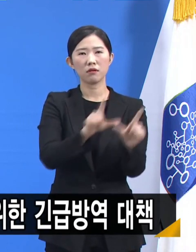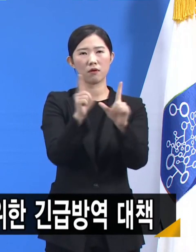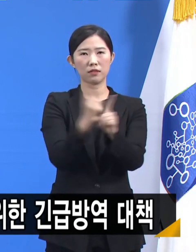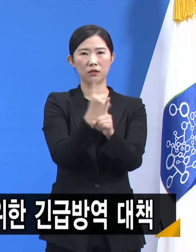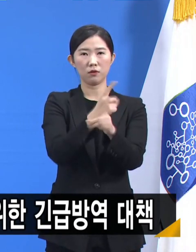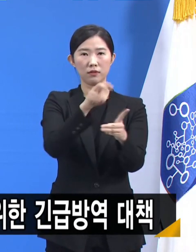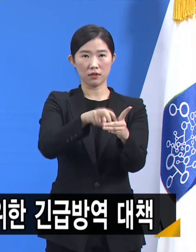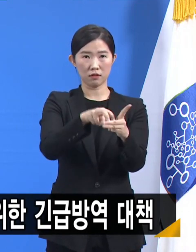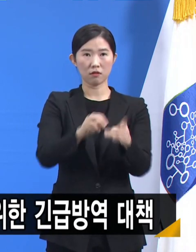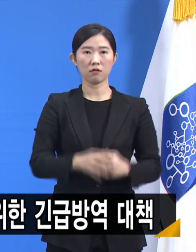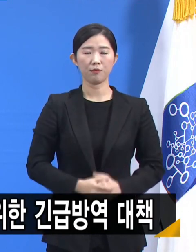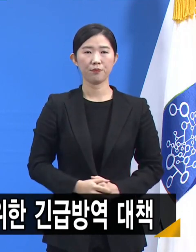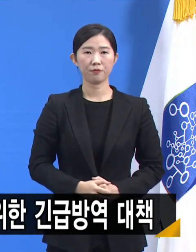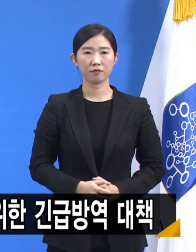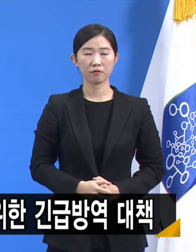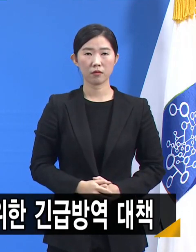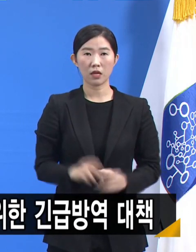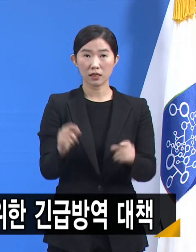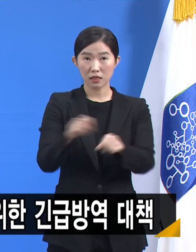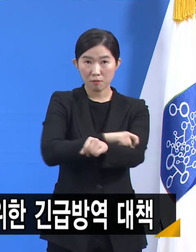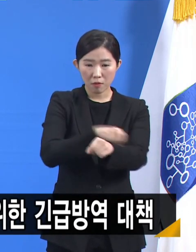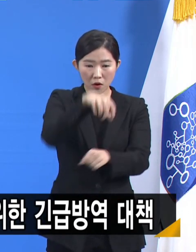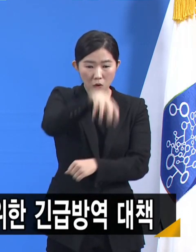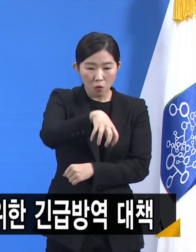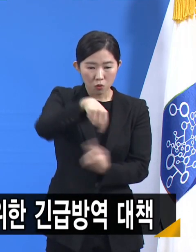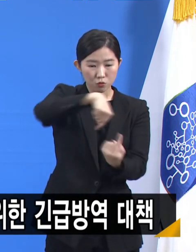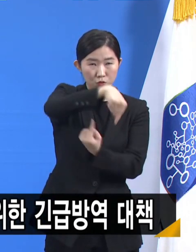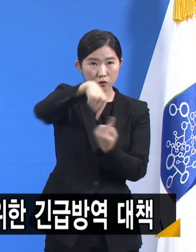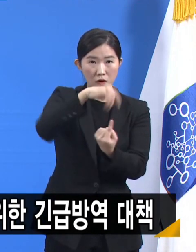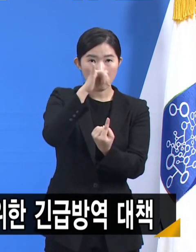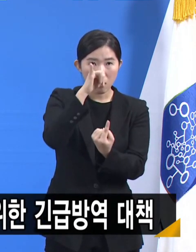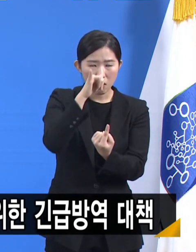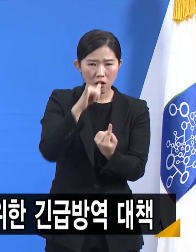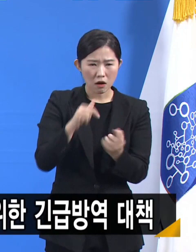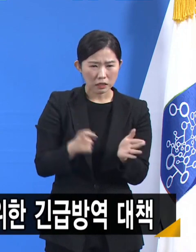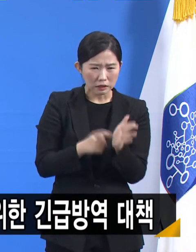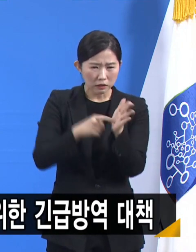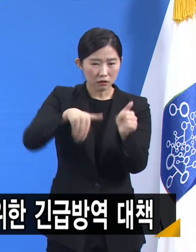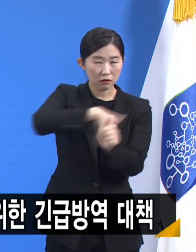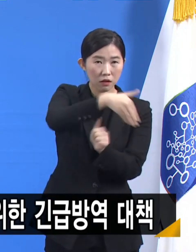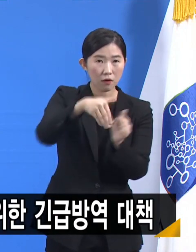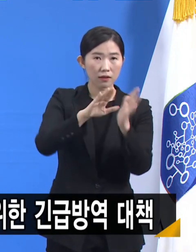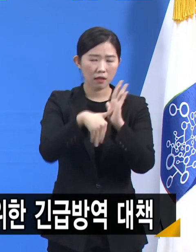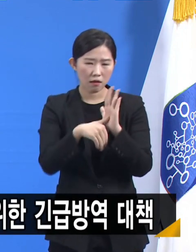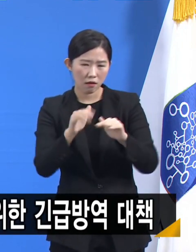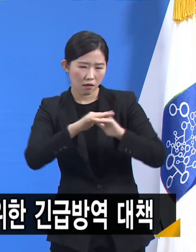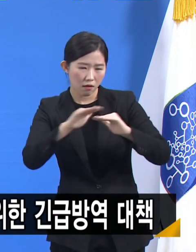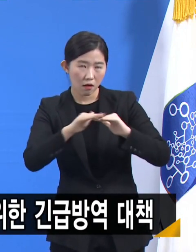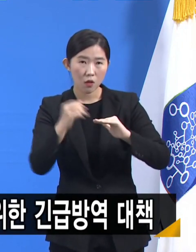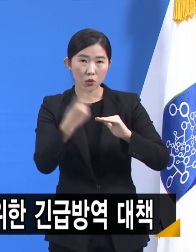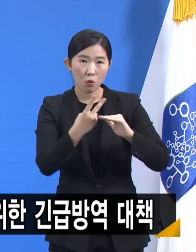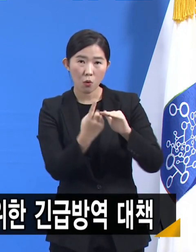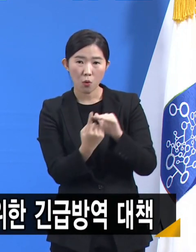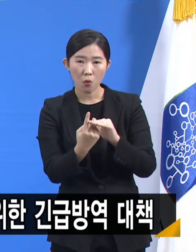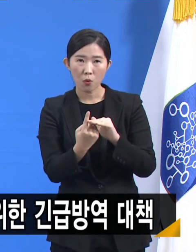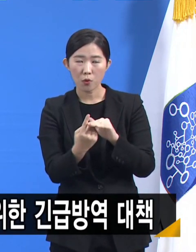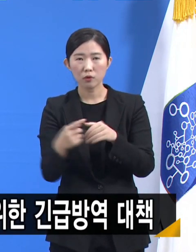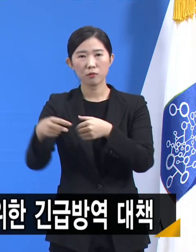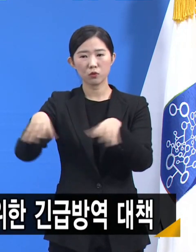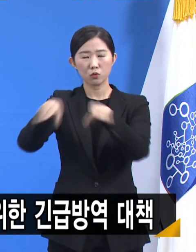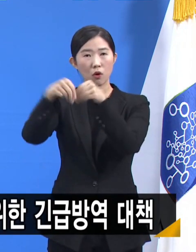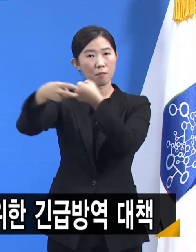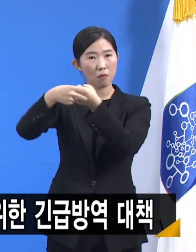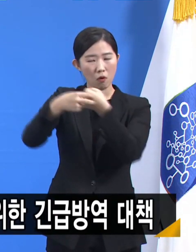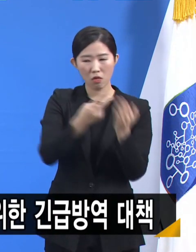특별생활치료센터가 가동되면 응급상황시에 응급처치는 물론이고 상급의료시설로 후송이